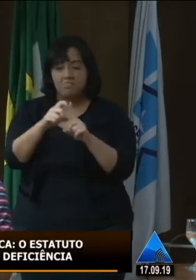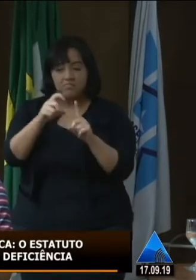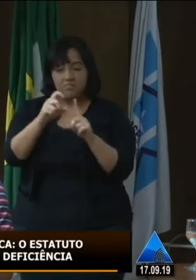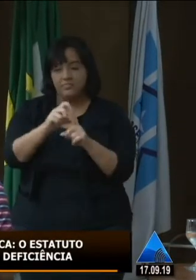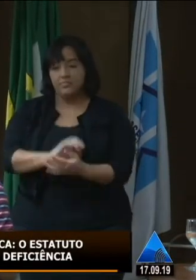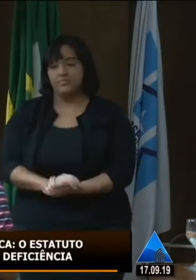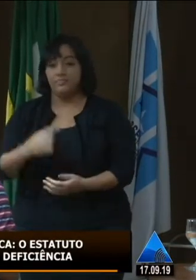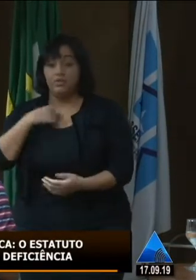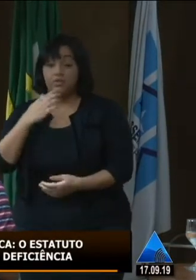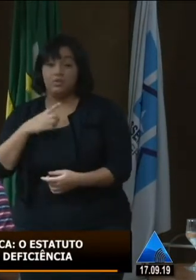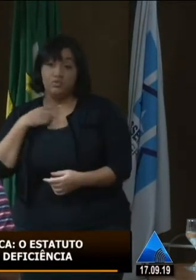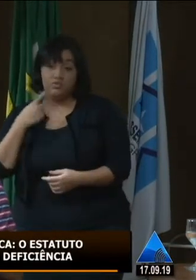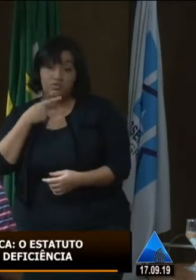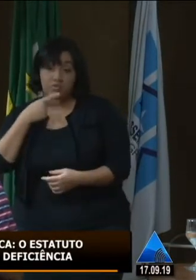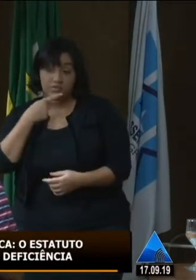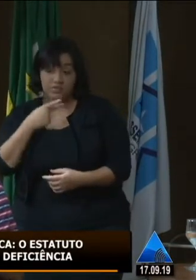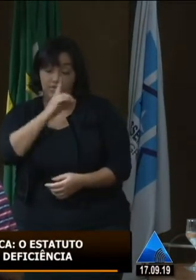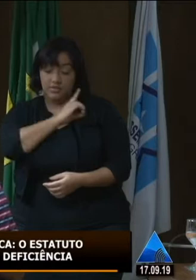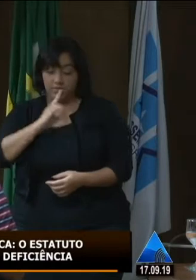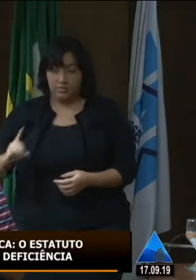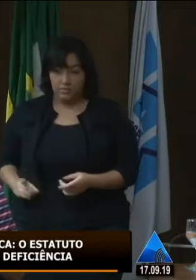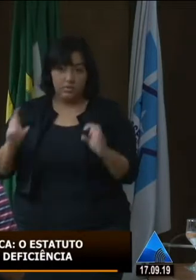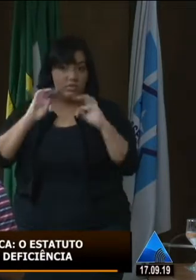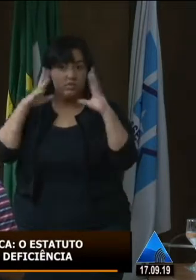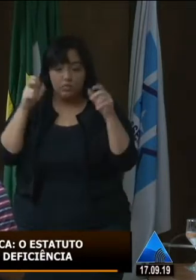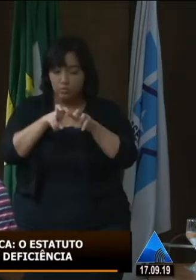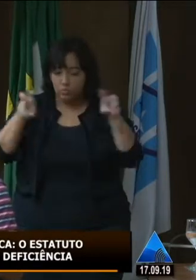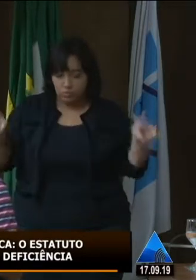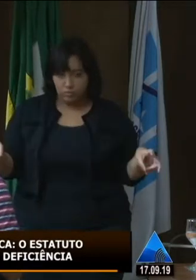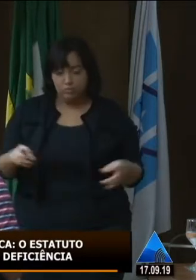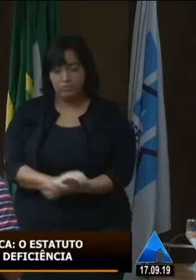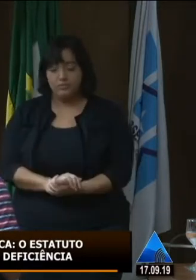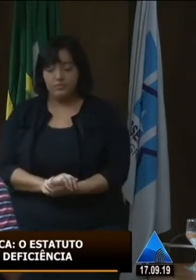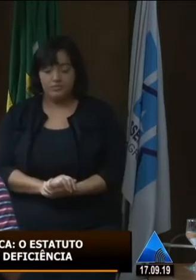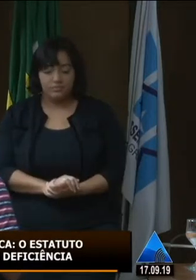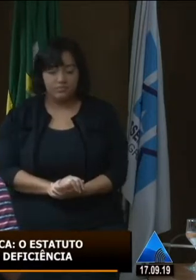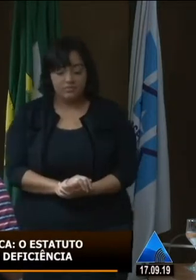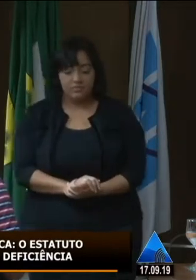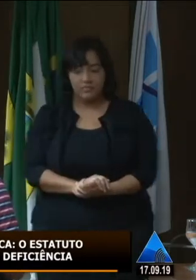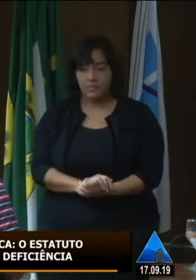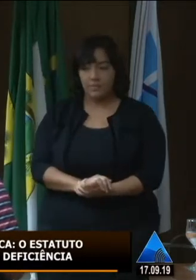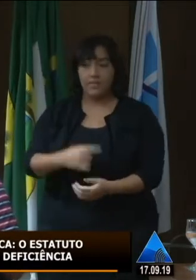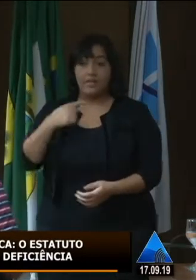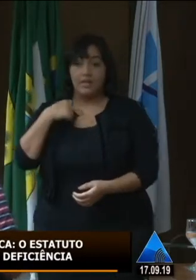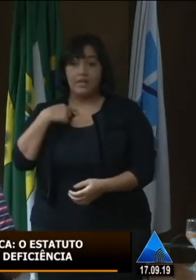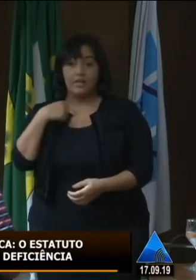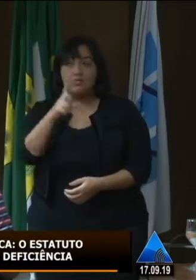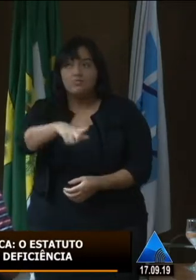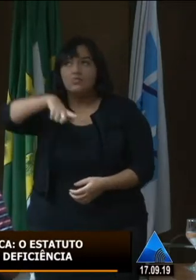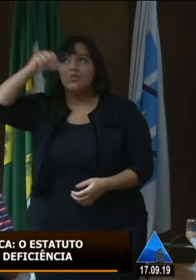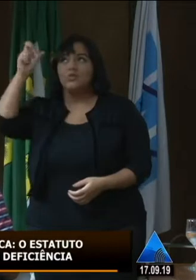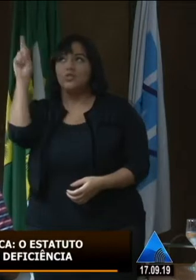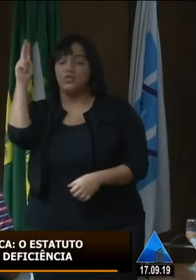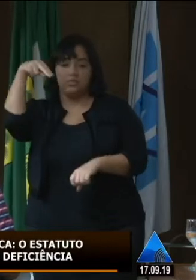E eu gostaria de dizer, deputado, e a todos da mesa, que eu escolhi o Rio Grande do Norte para